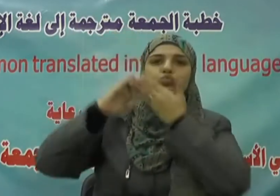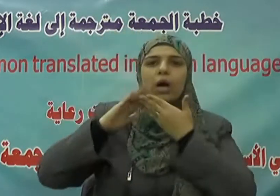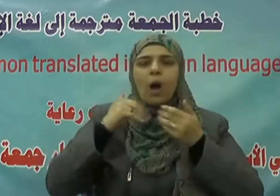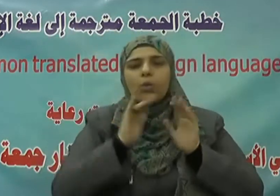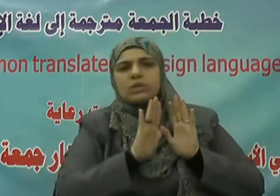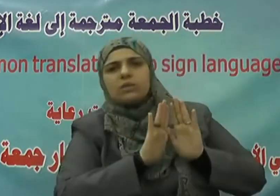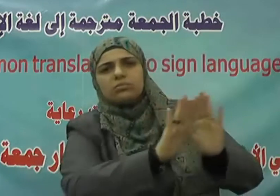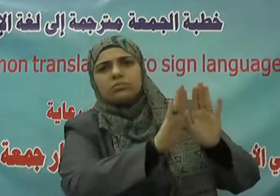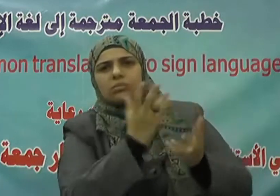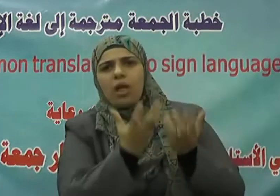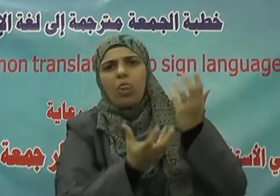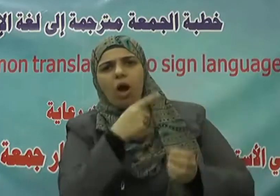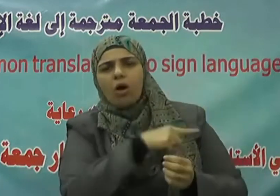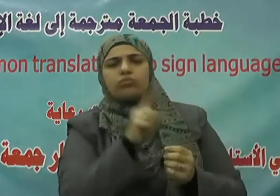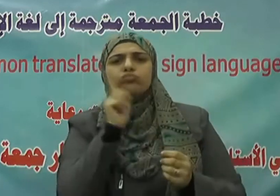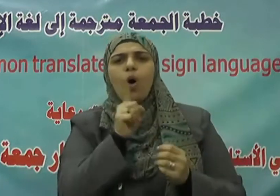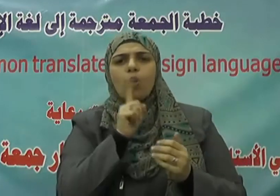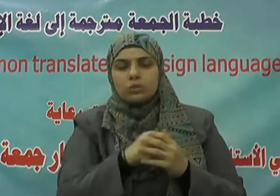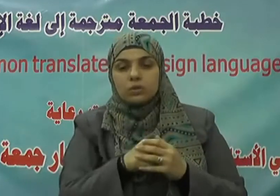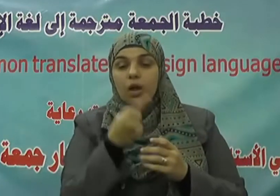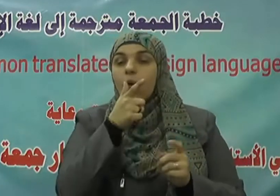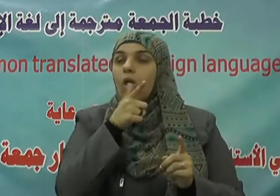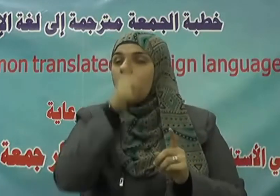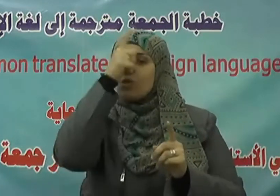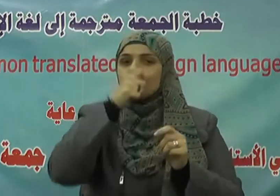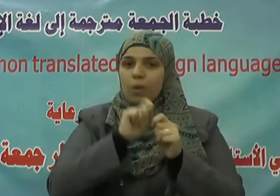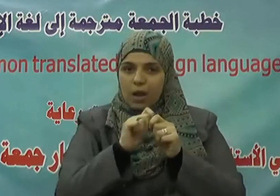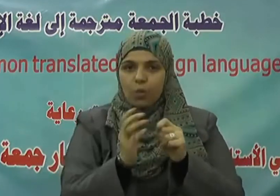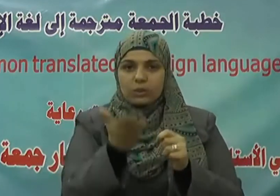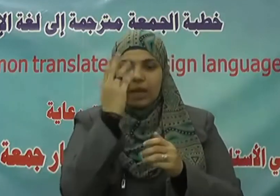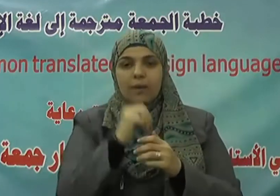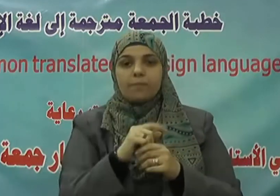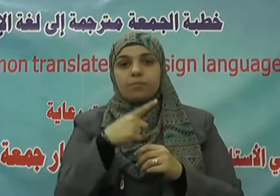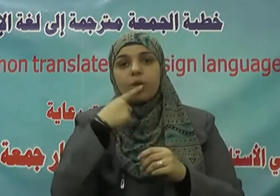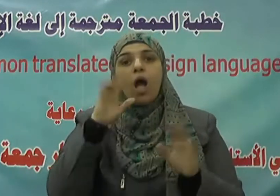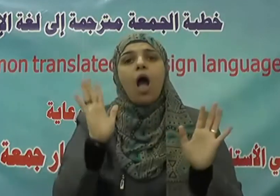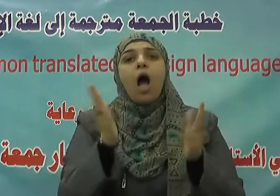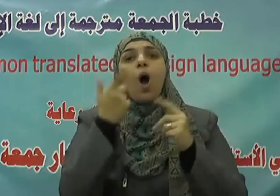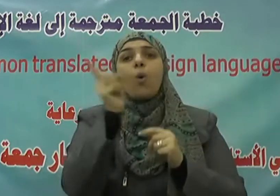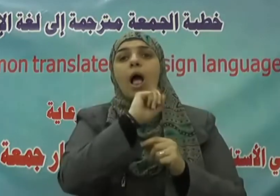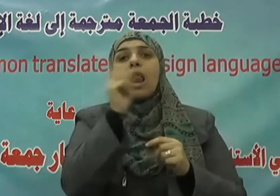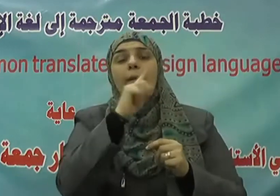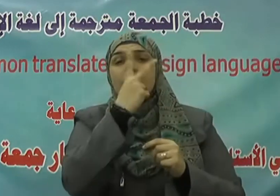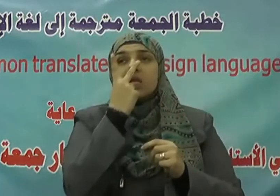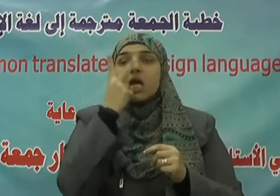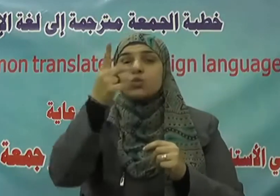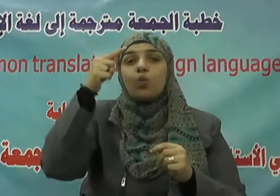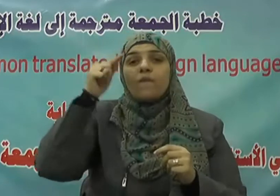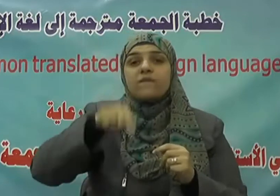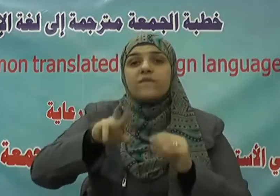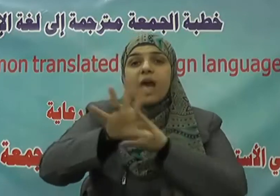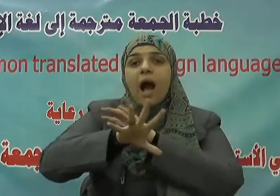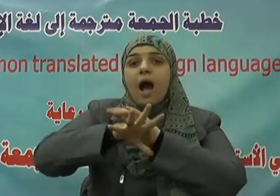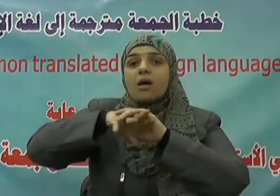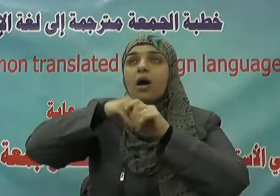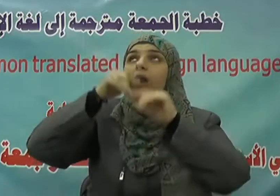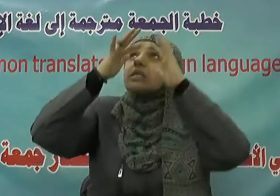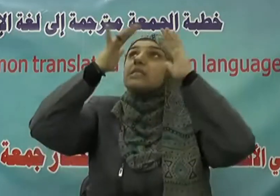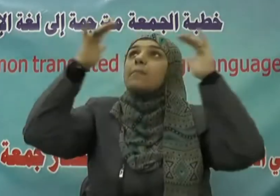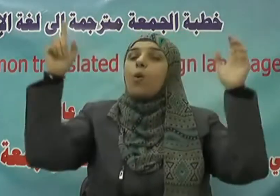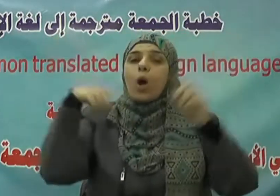وقال سبحانه أو لم ينظروا في ملكوت السماوات والأرض